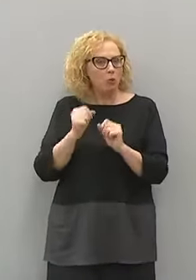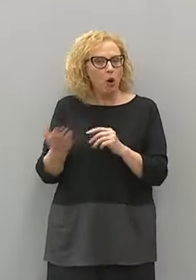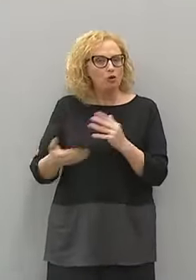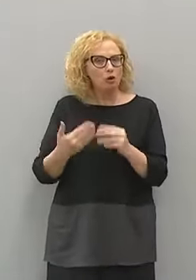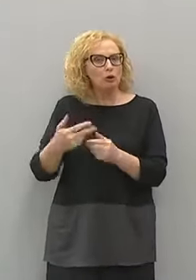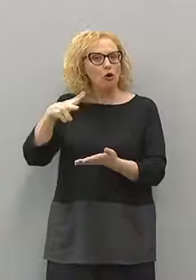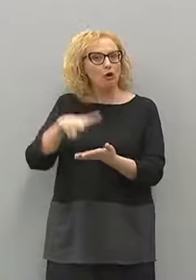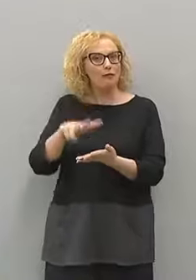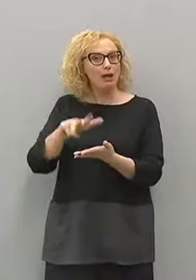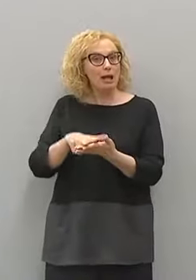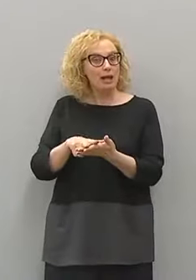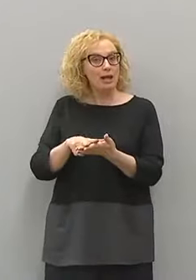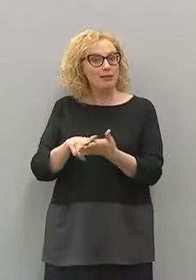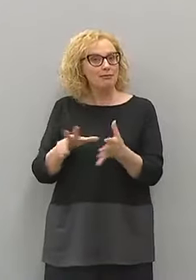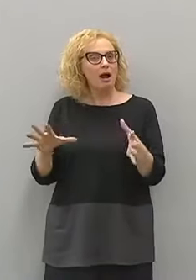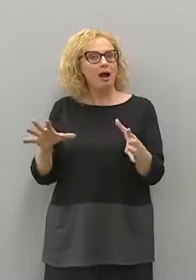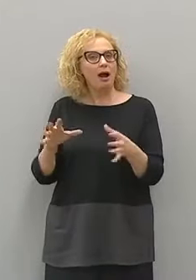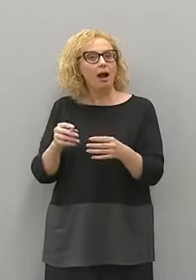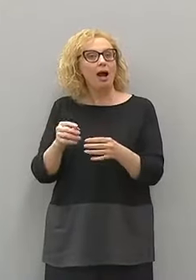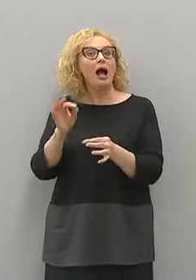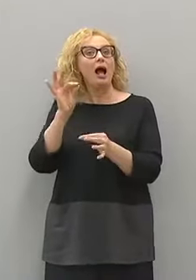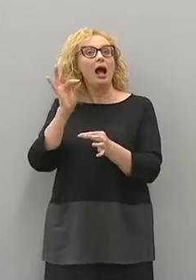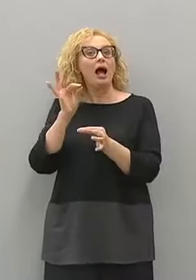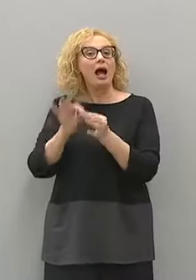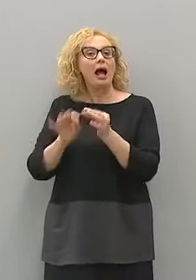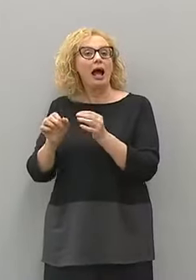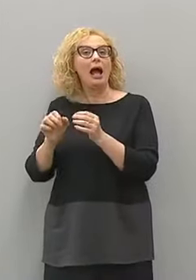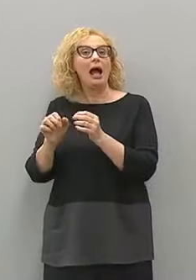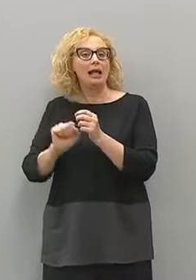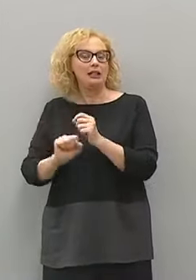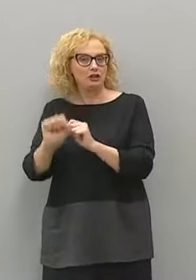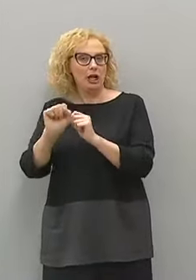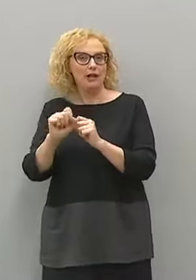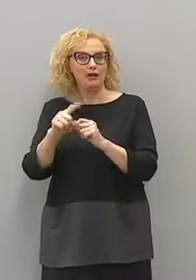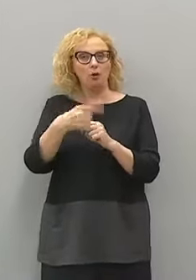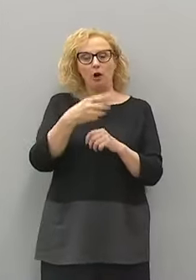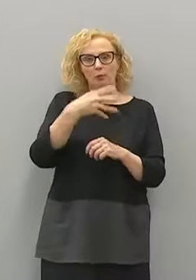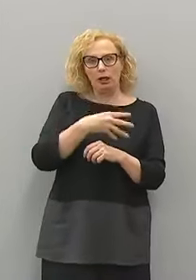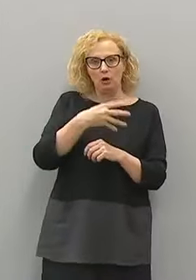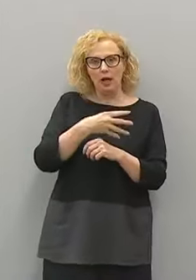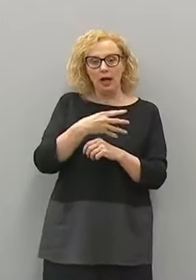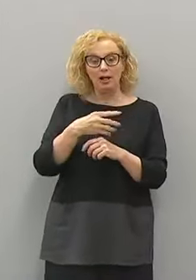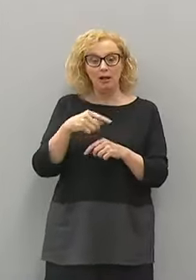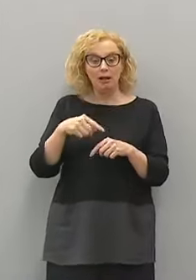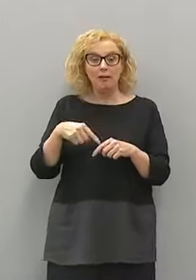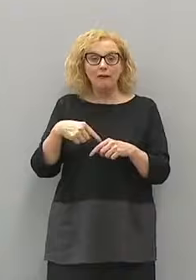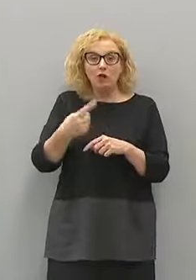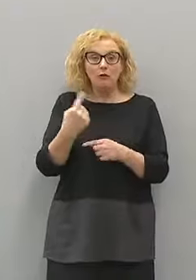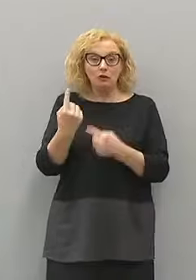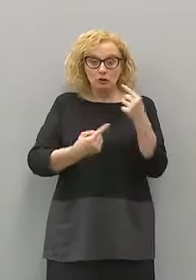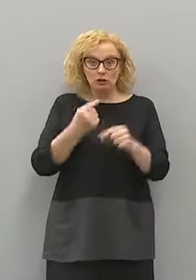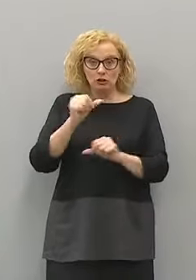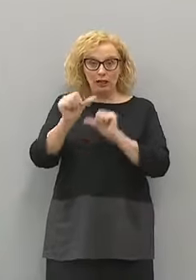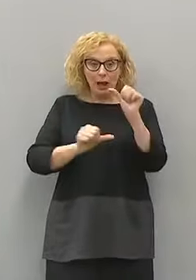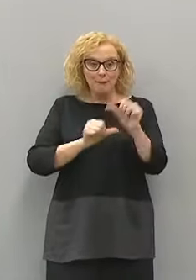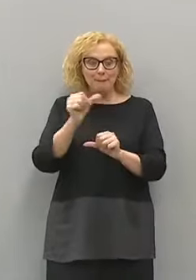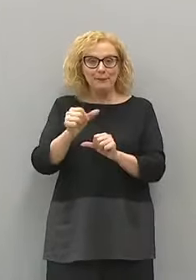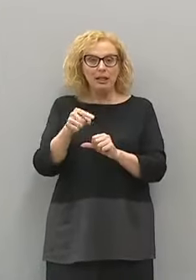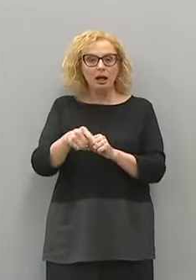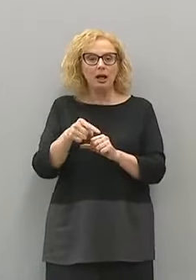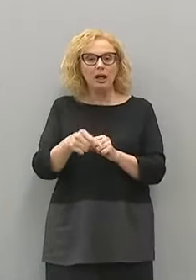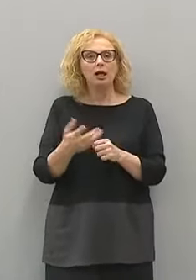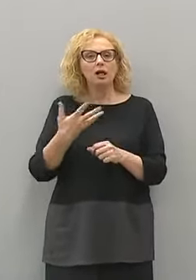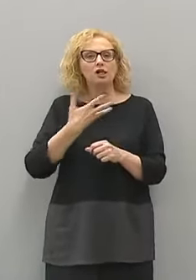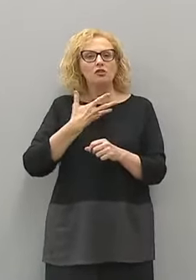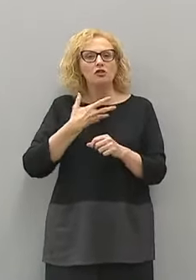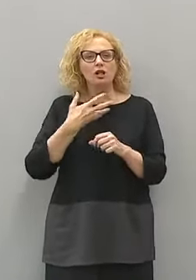dell'antigenico con il molecolare. Un conto in una situazione epidemiologica in cui ci sia la presenza